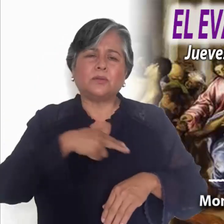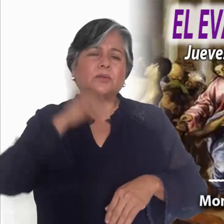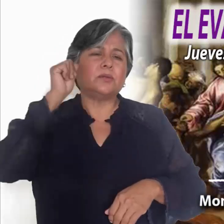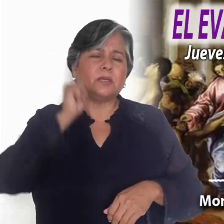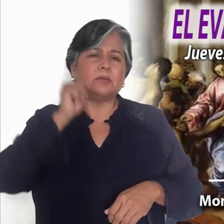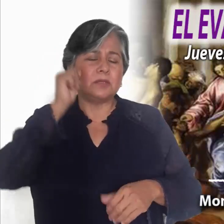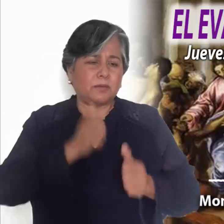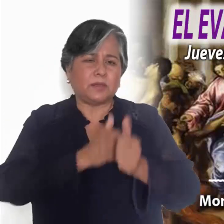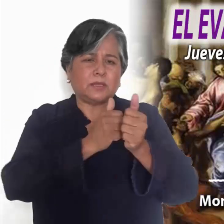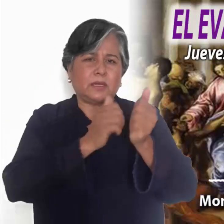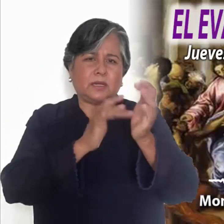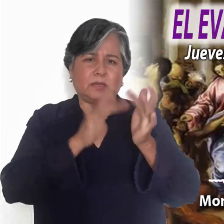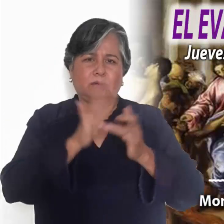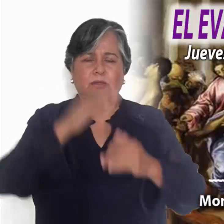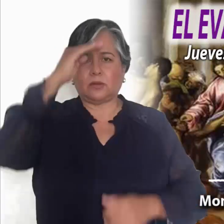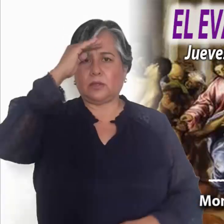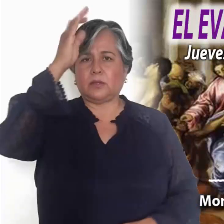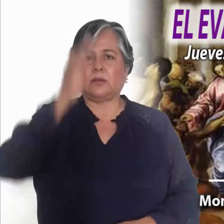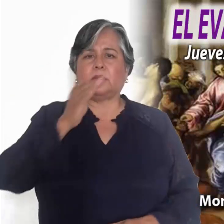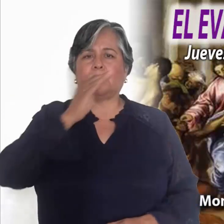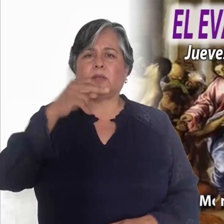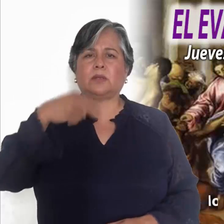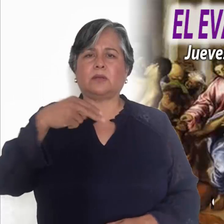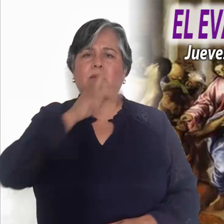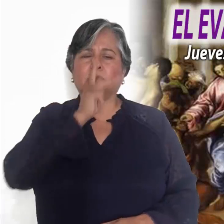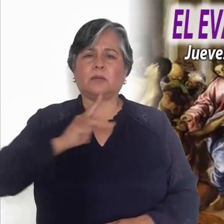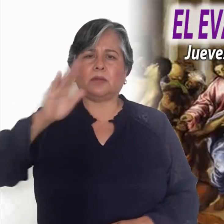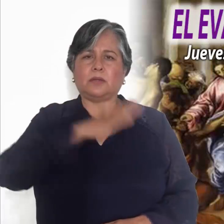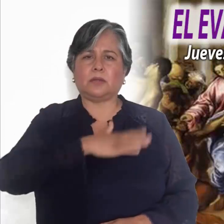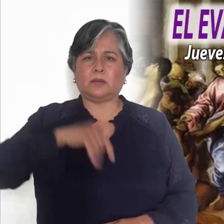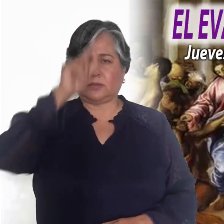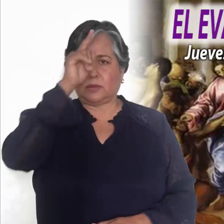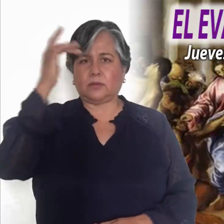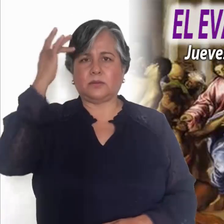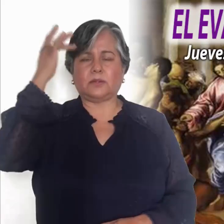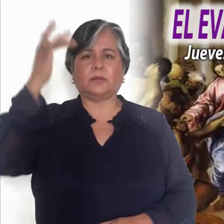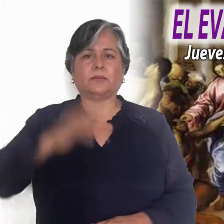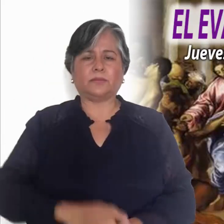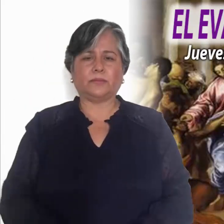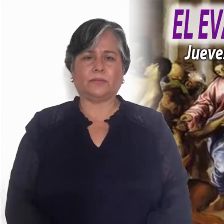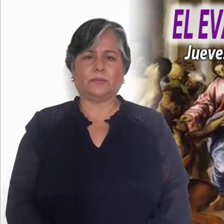El Señor te bendiga en nombre del Padre y del Hijo y del Espíritu Santo.